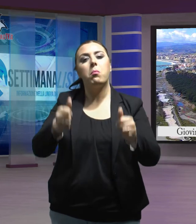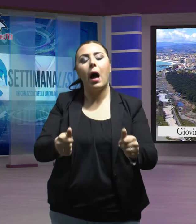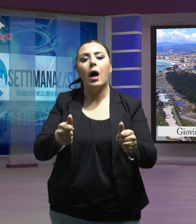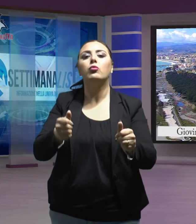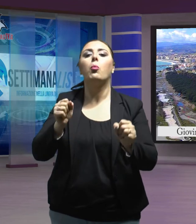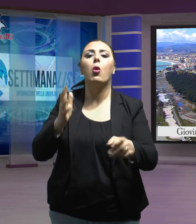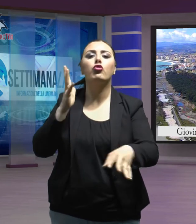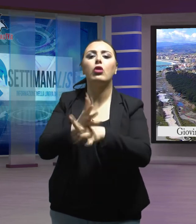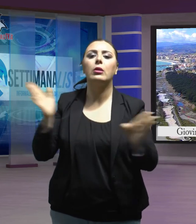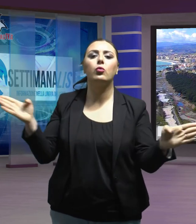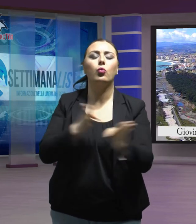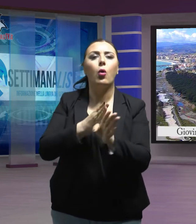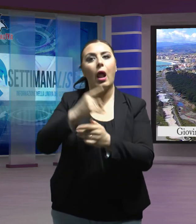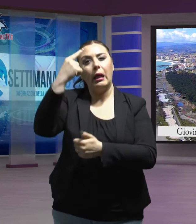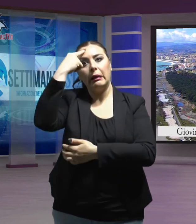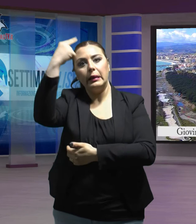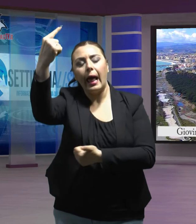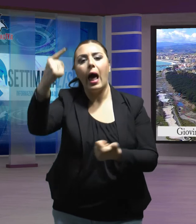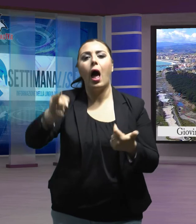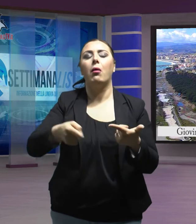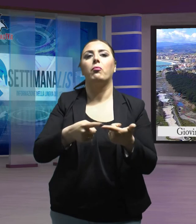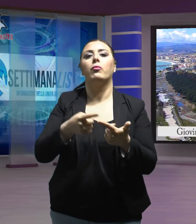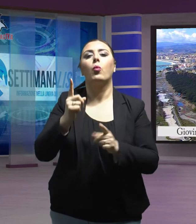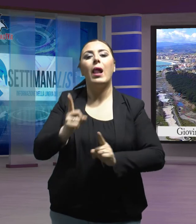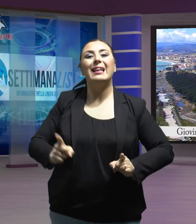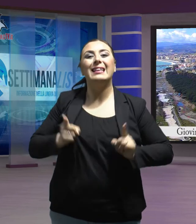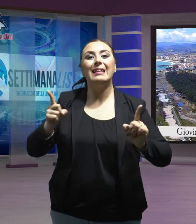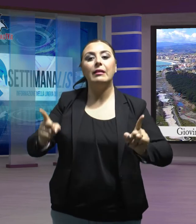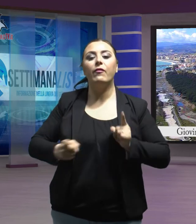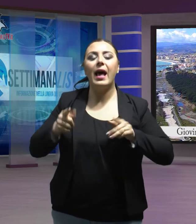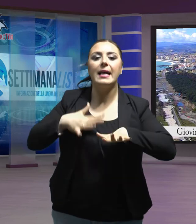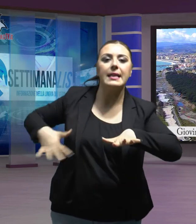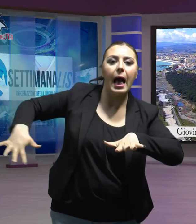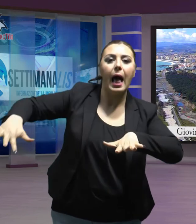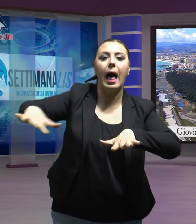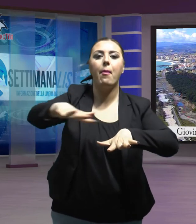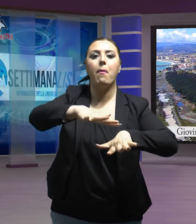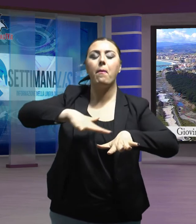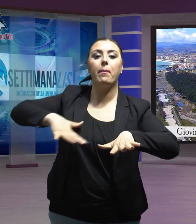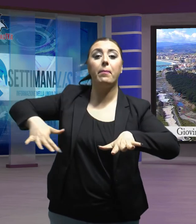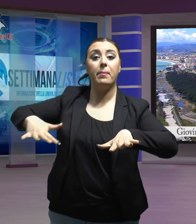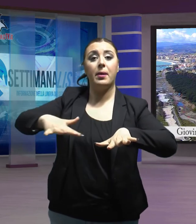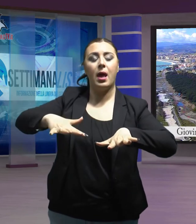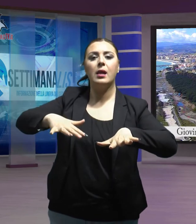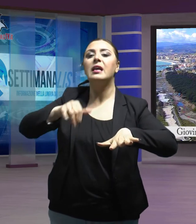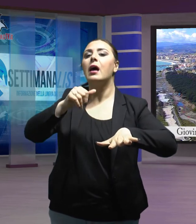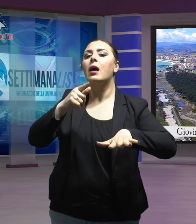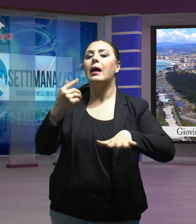idee fondate sulla difesa dell'ambiente e senza costruzioni di